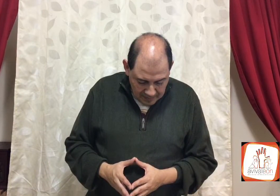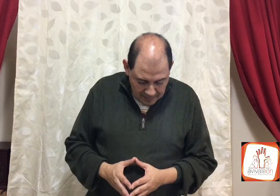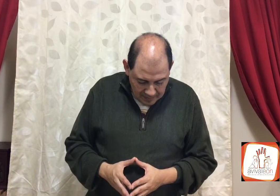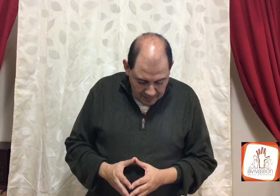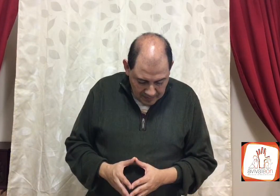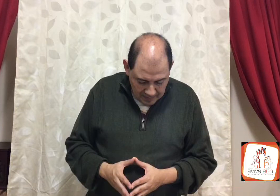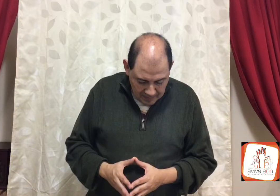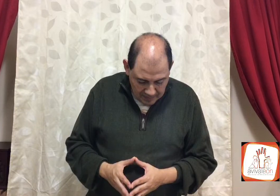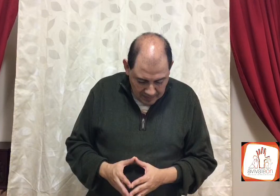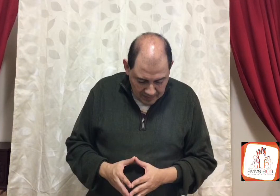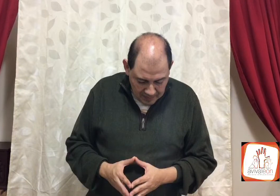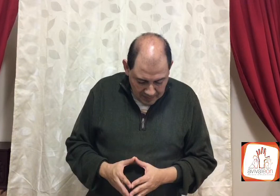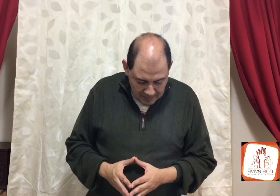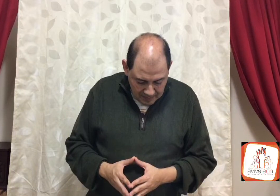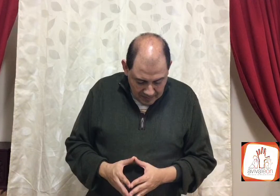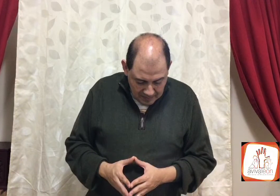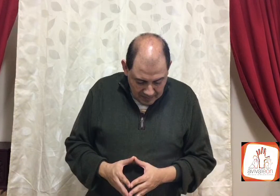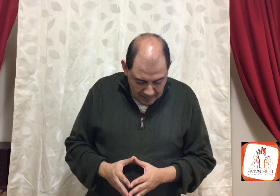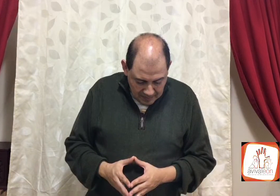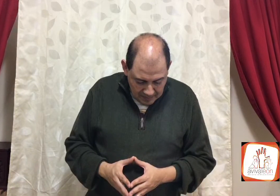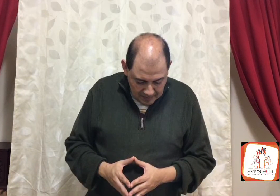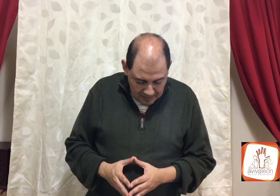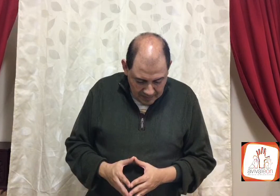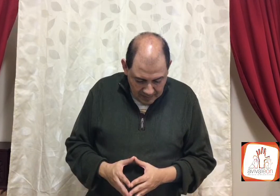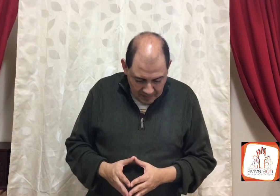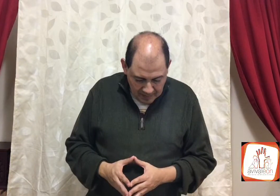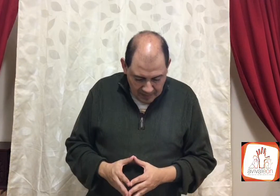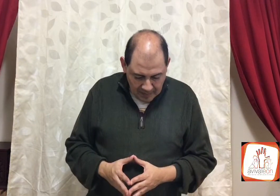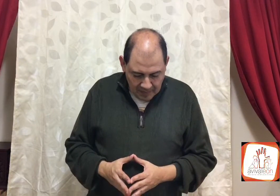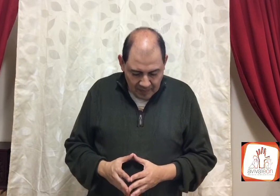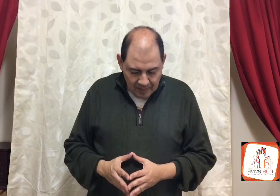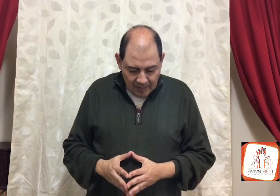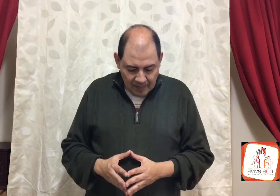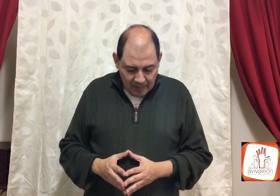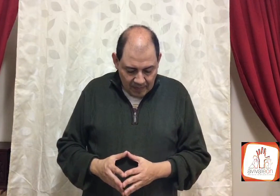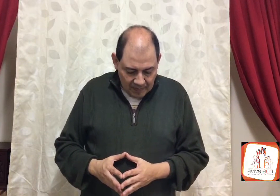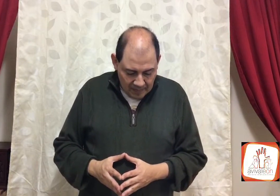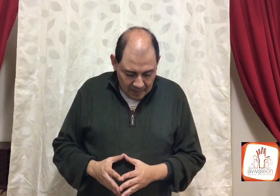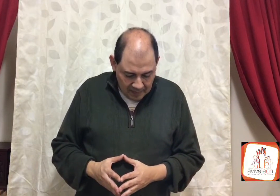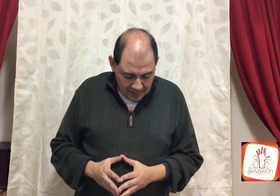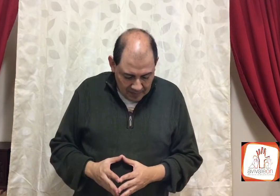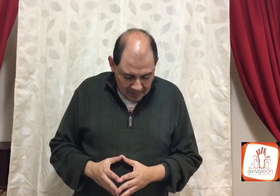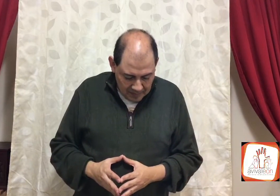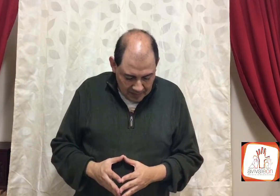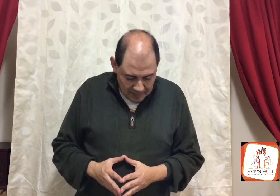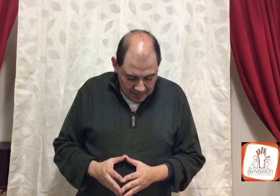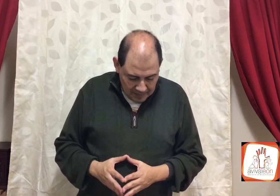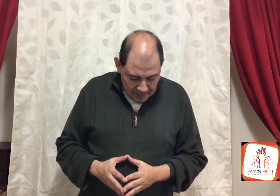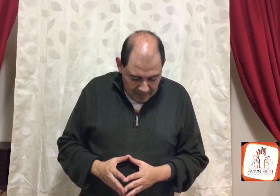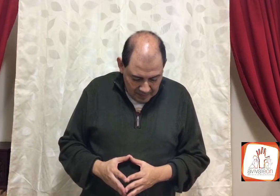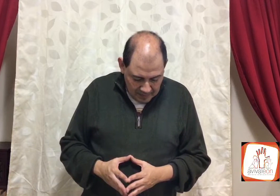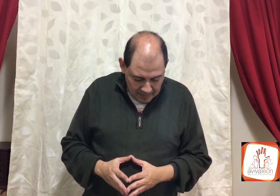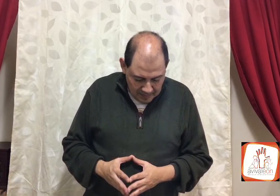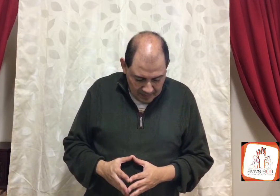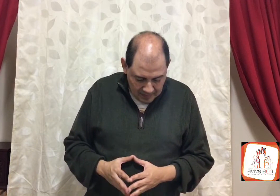le parecía. Y había un joven de Belén de Judá, de la tribu de Judá, el cual era levita y